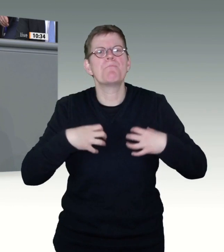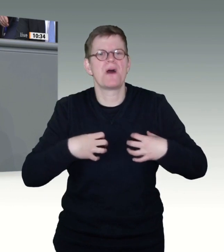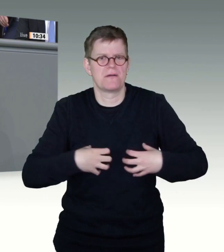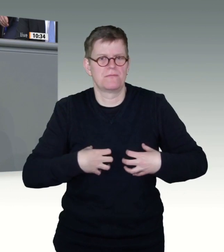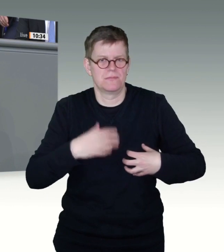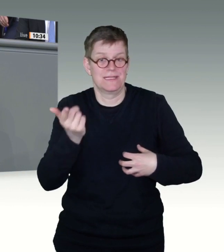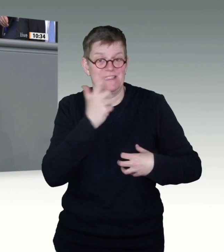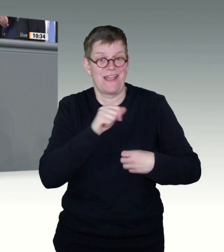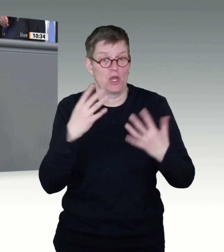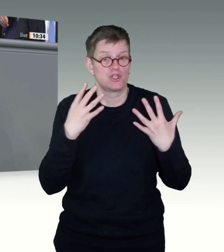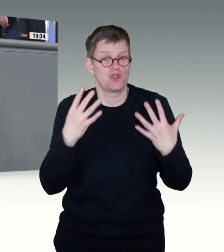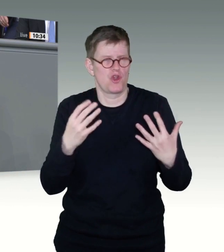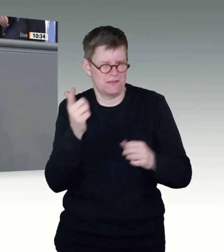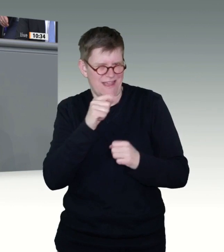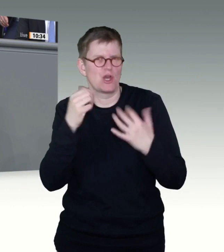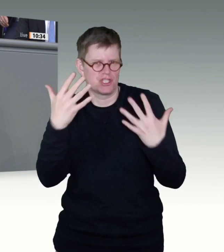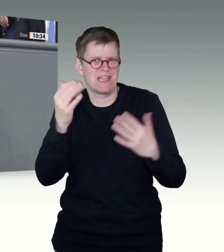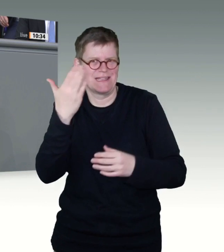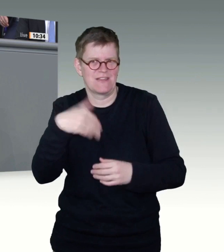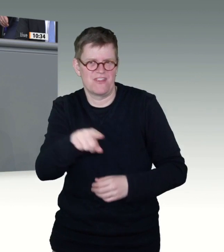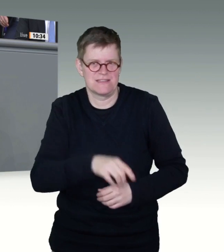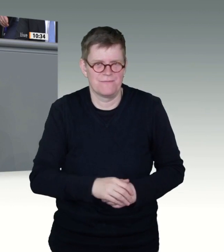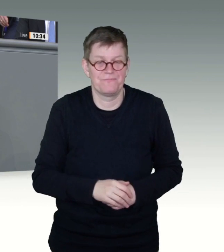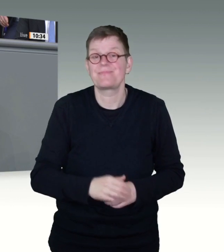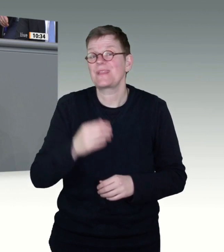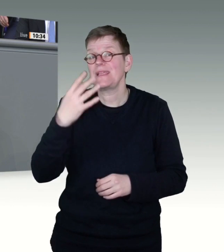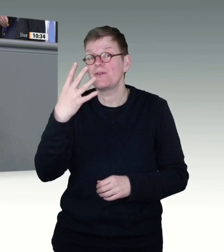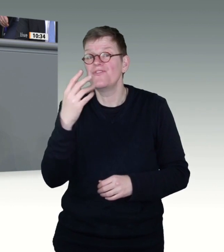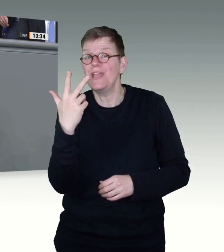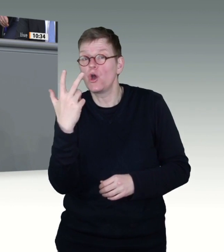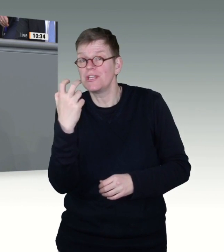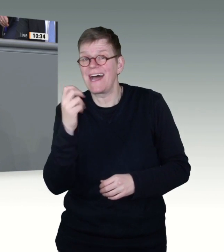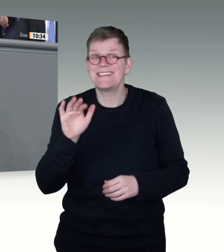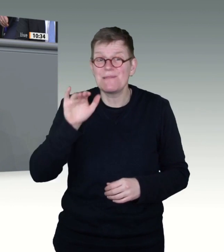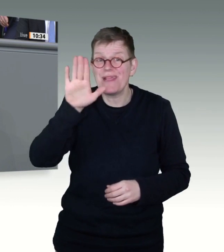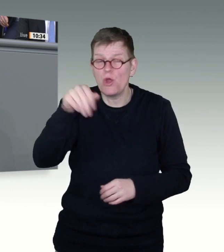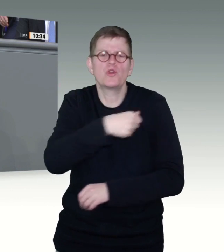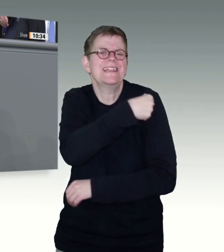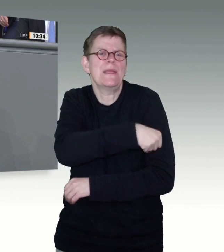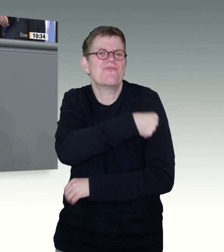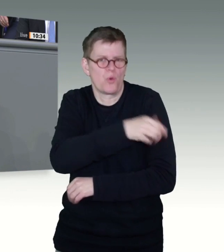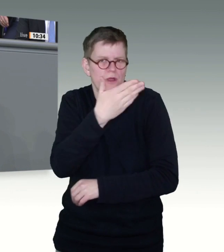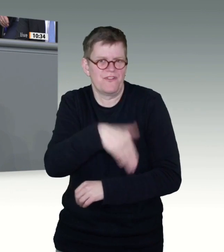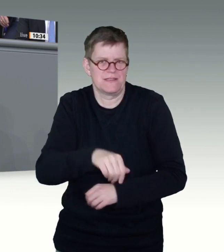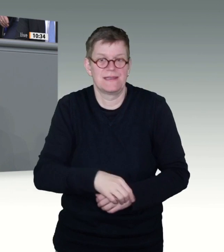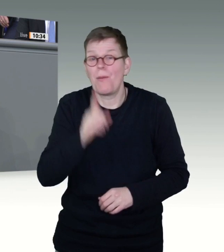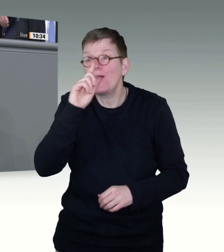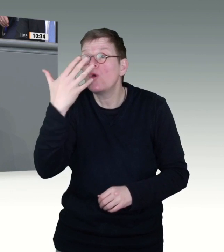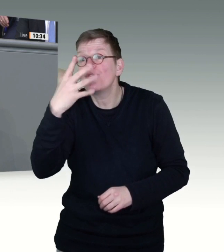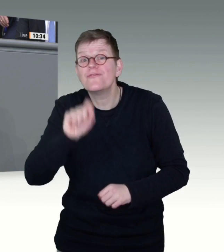Dosen verimpft. Der Rest musste vernichtet werden. 28,3 Millionen Dosen eines Wunderstoffes wurden einfach vernichtet.